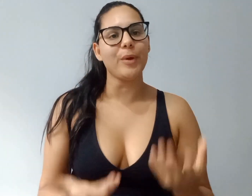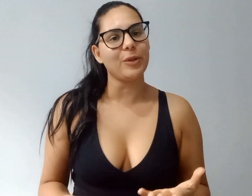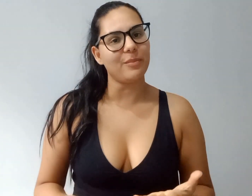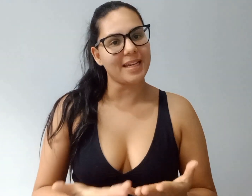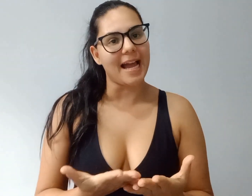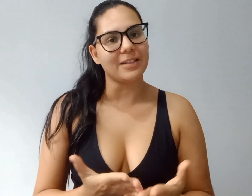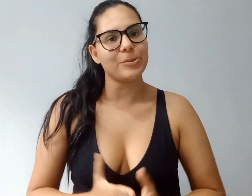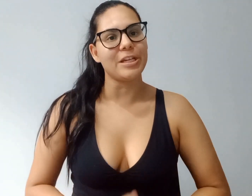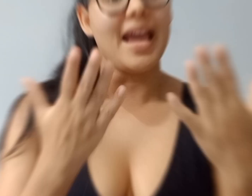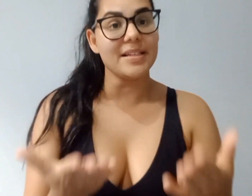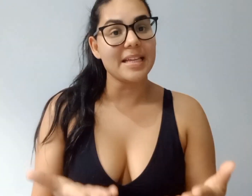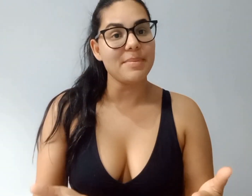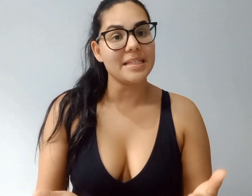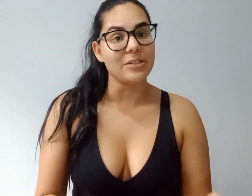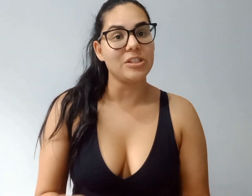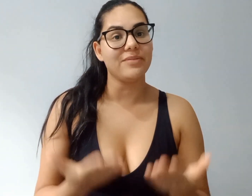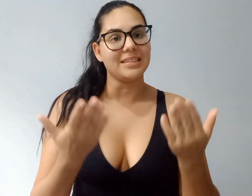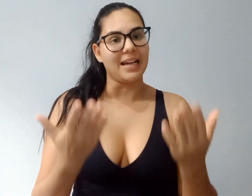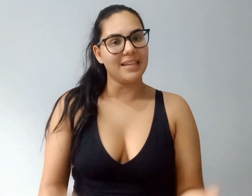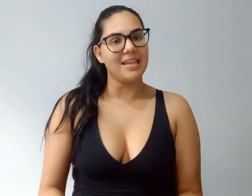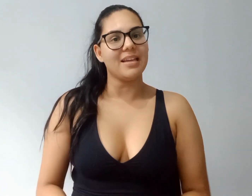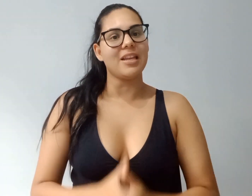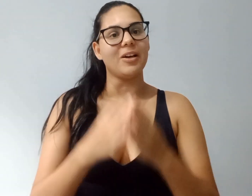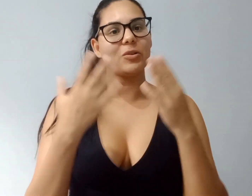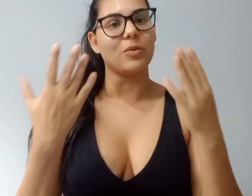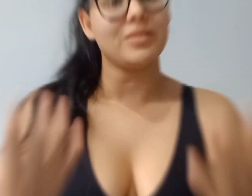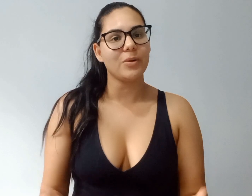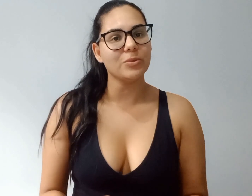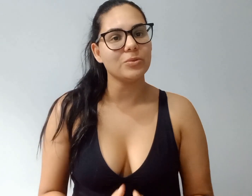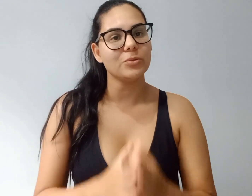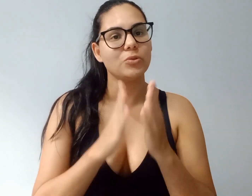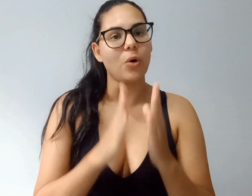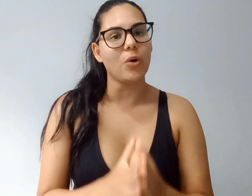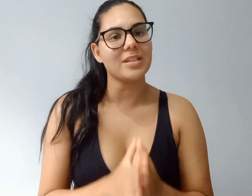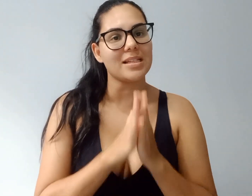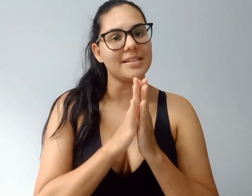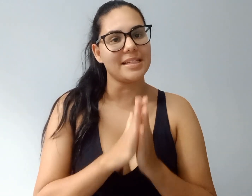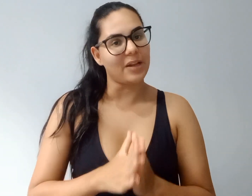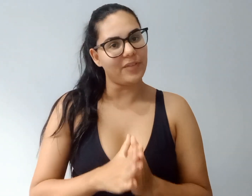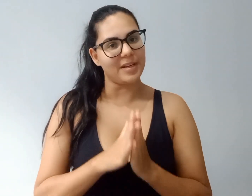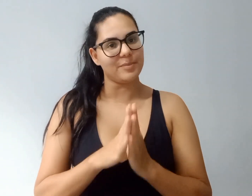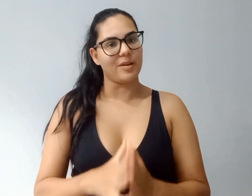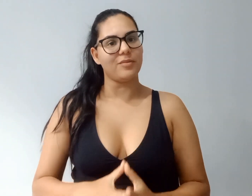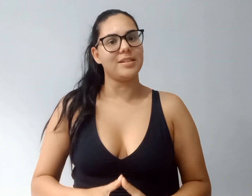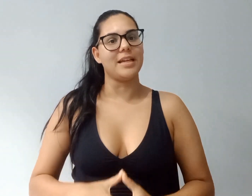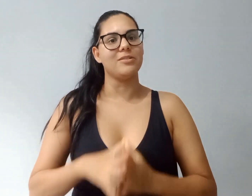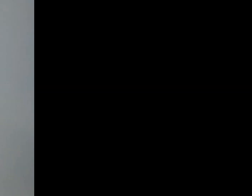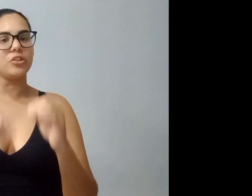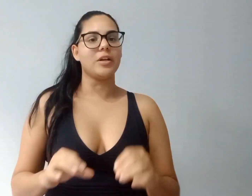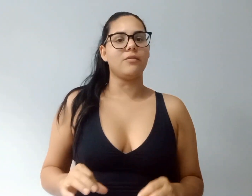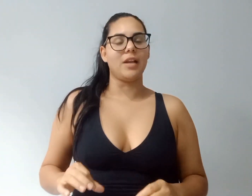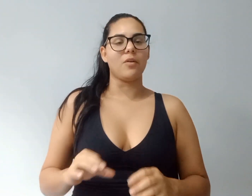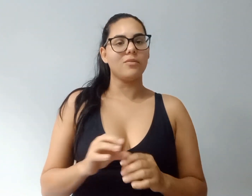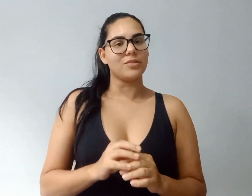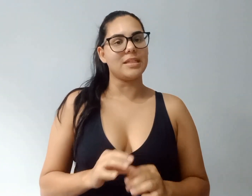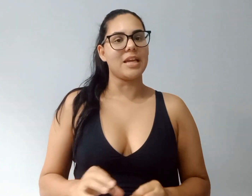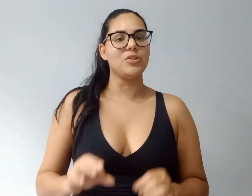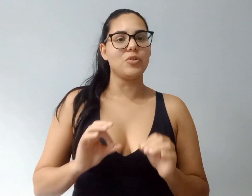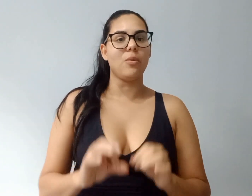muito obrigada gente. É isso que me incentiva estar aqui criando conteúdo todas as terça-feiras pra vocês. E hoje eu quero falar com vocês sobre